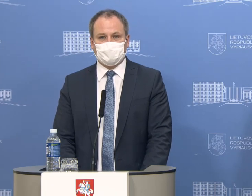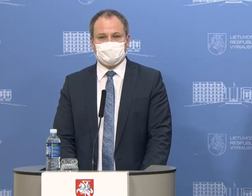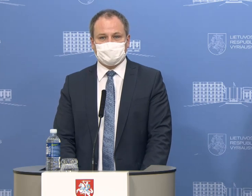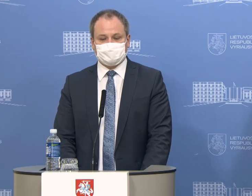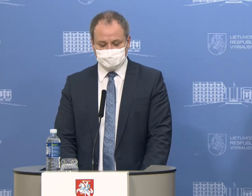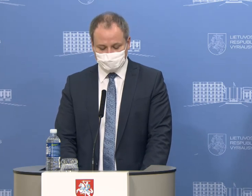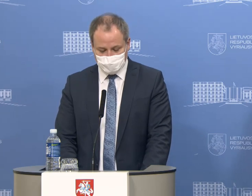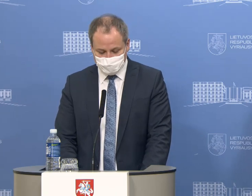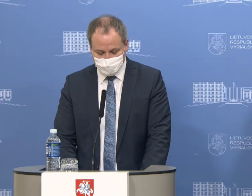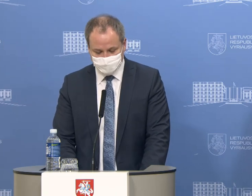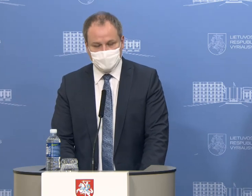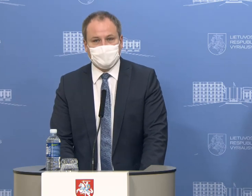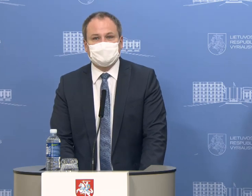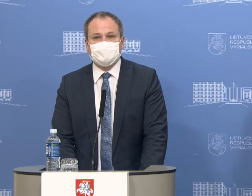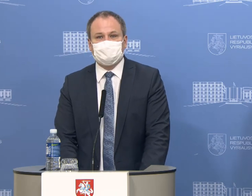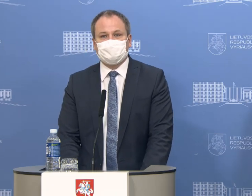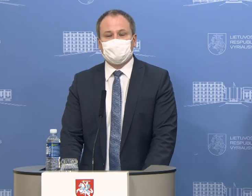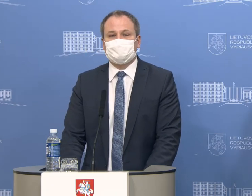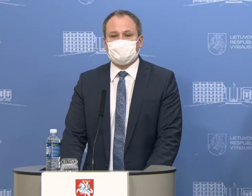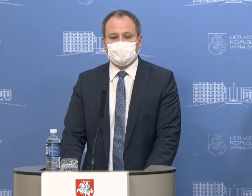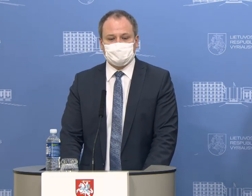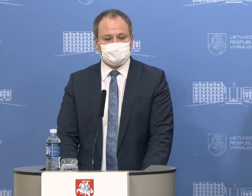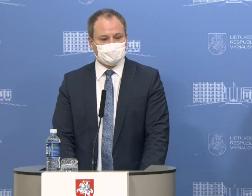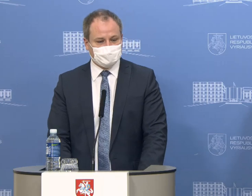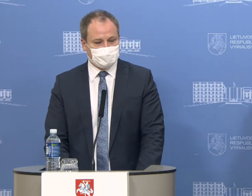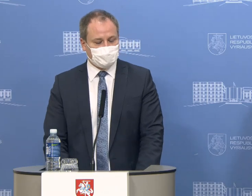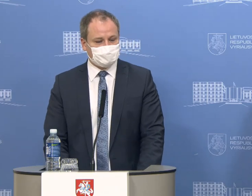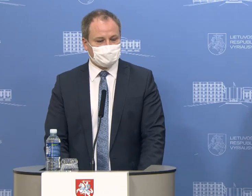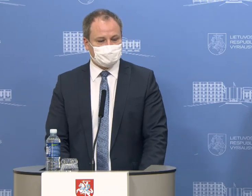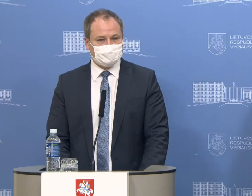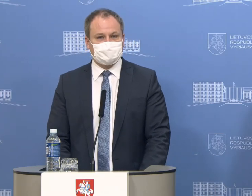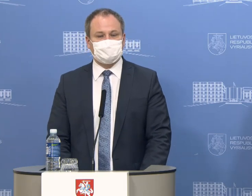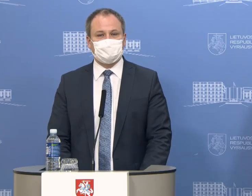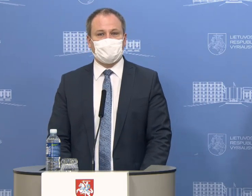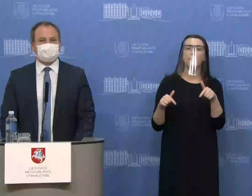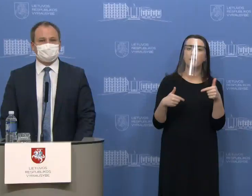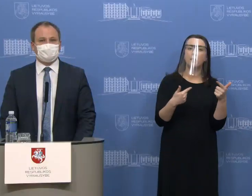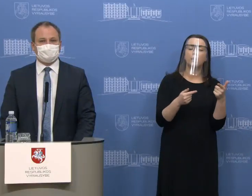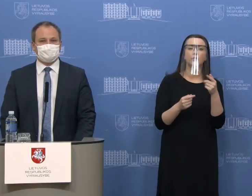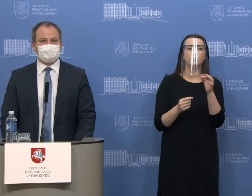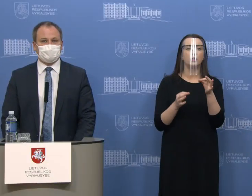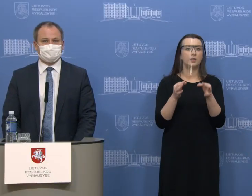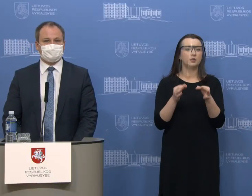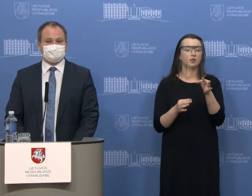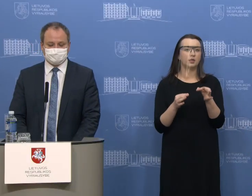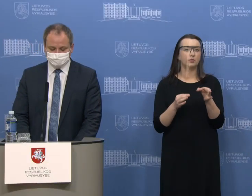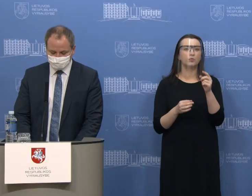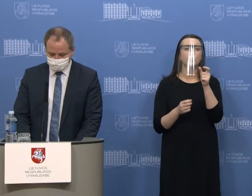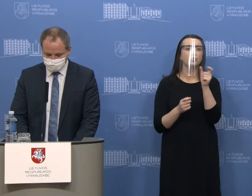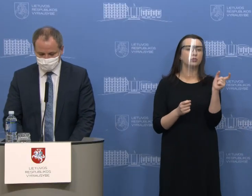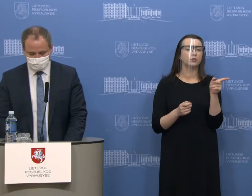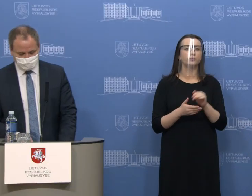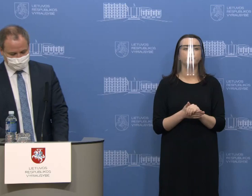tikrai uoliai dirbs savo darbą. Tiek trumpai informacijos, o dabar perduodu žodį Teisingumo ministrui Elvinui Jenkevičiui.